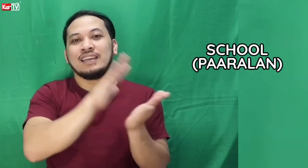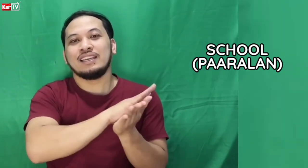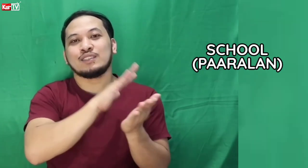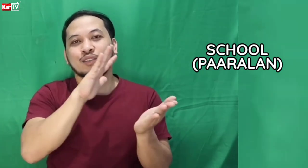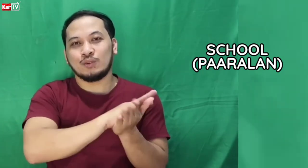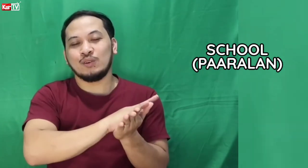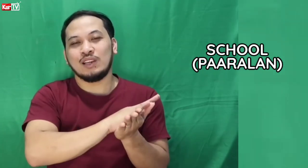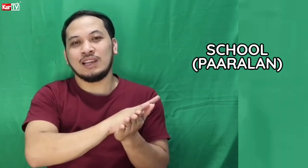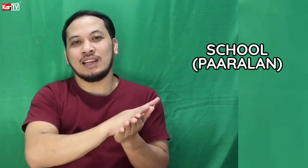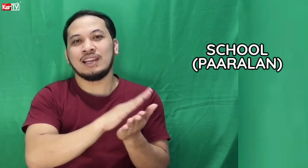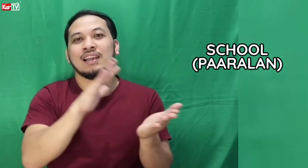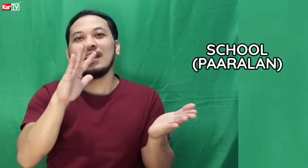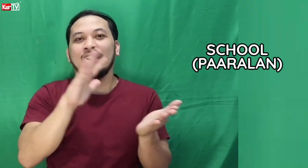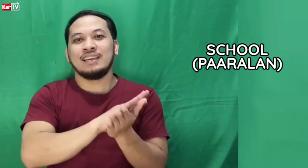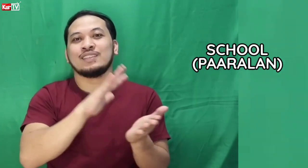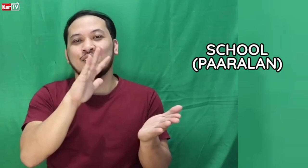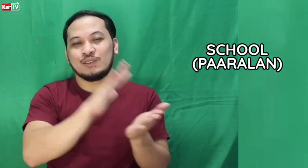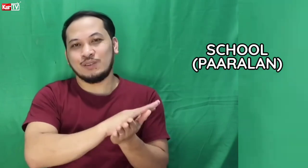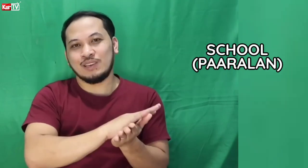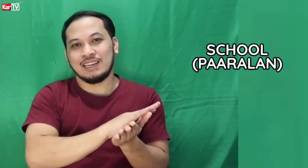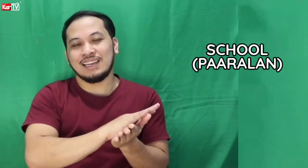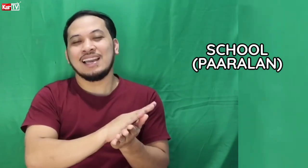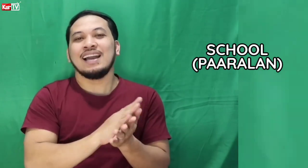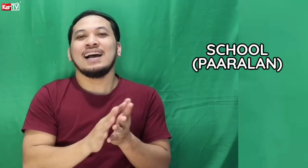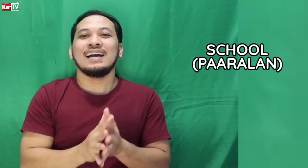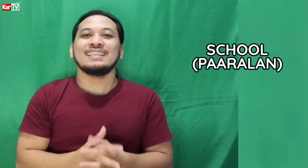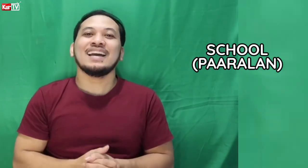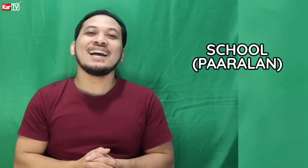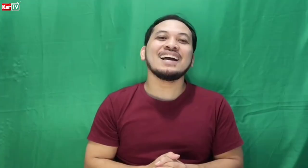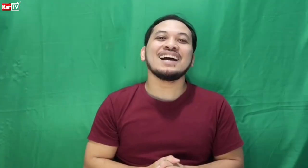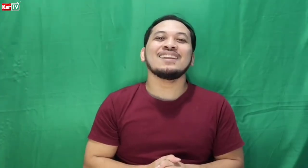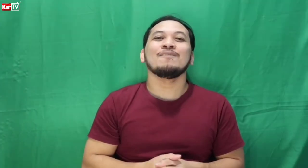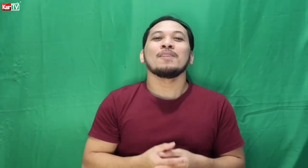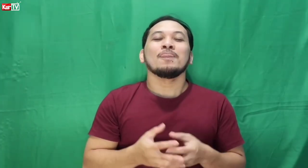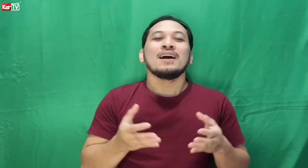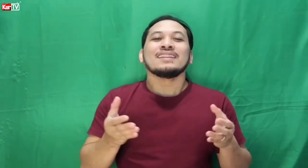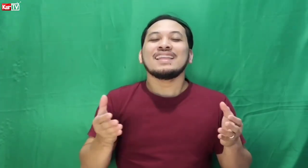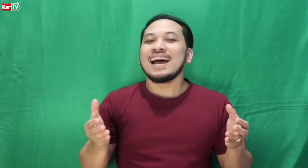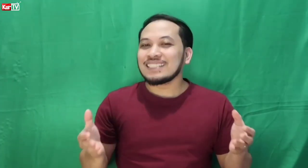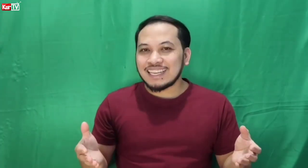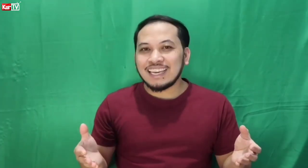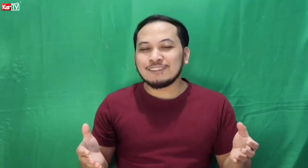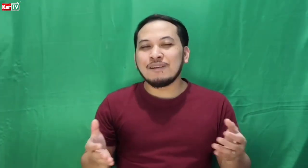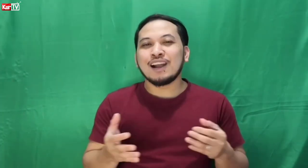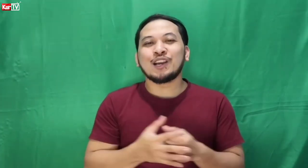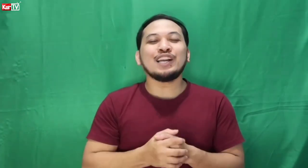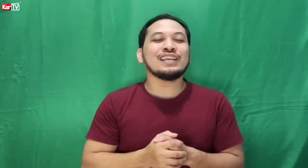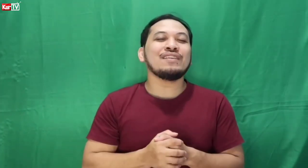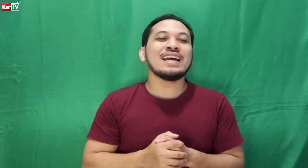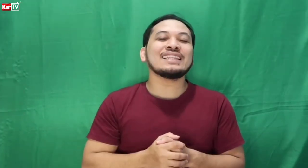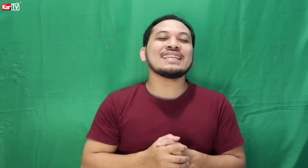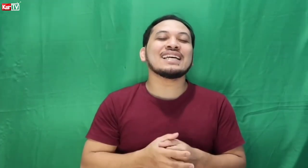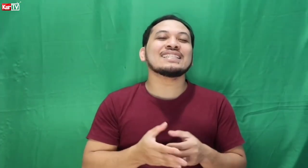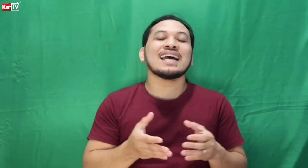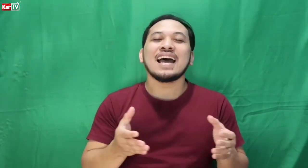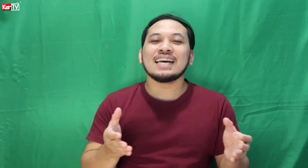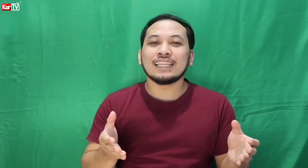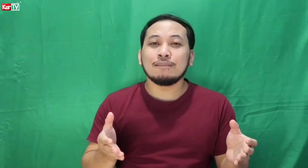School. School. Ayan. That's it, mga Curti Venatics. At sa ating